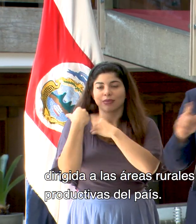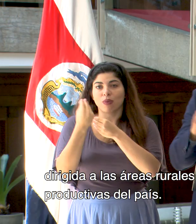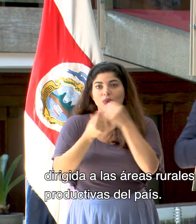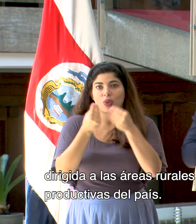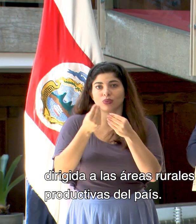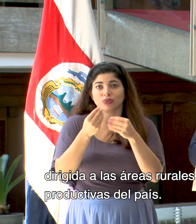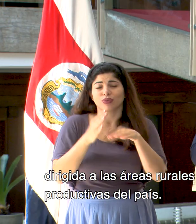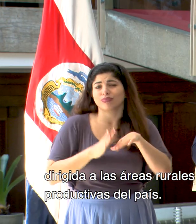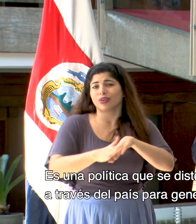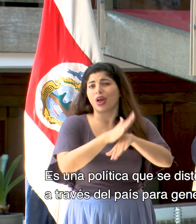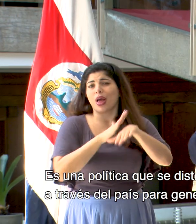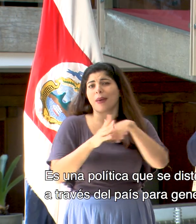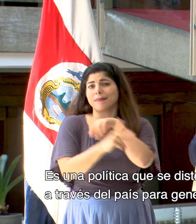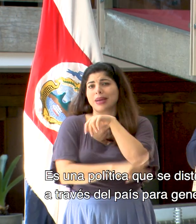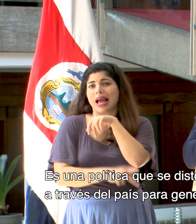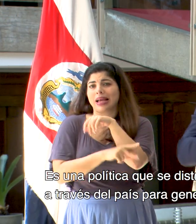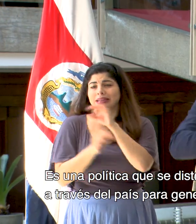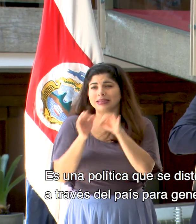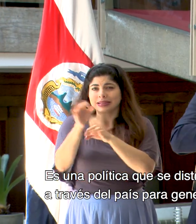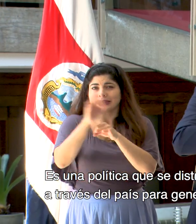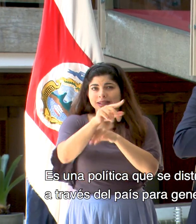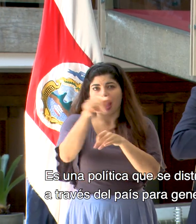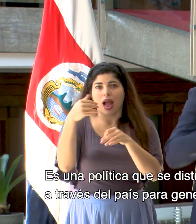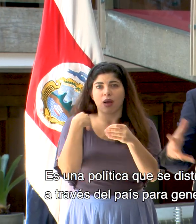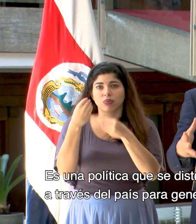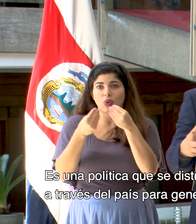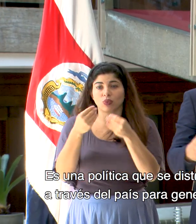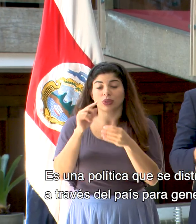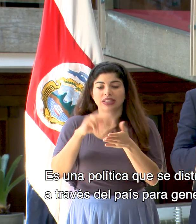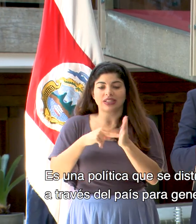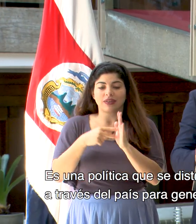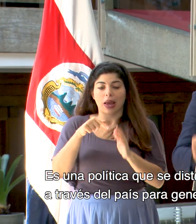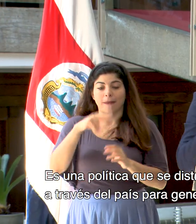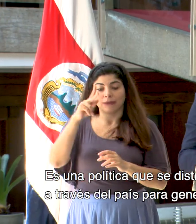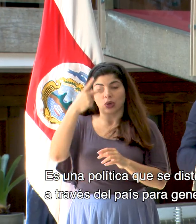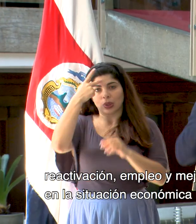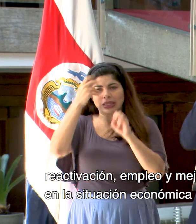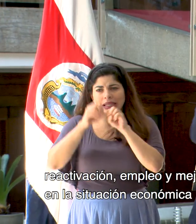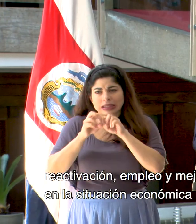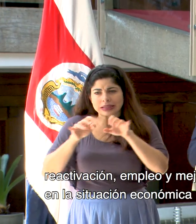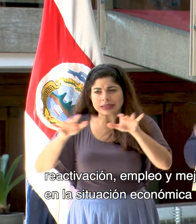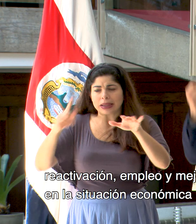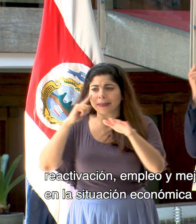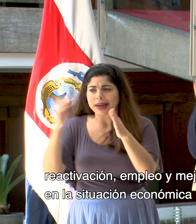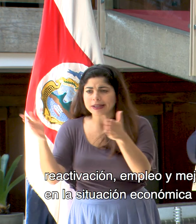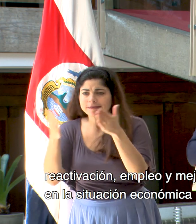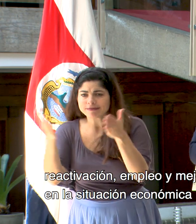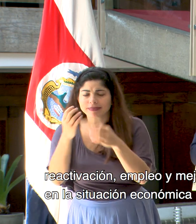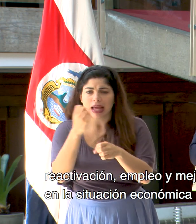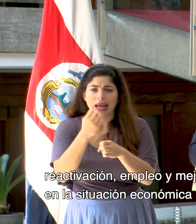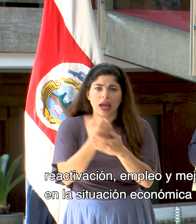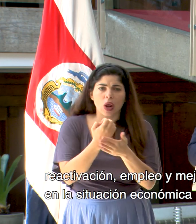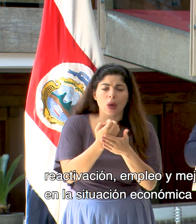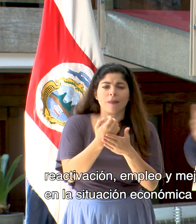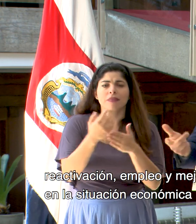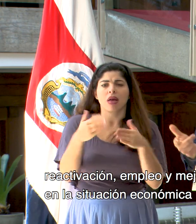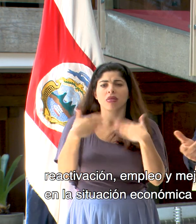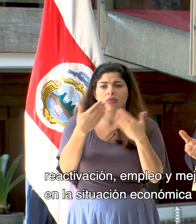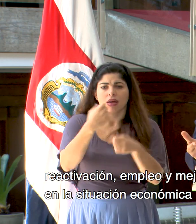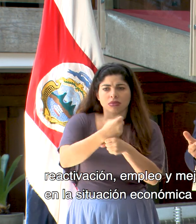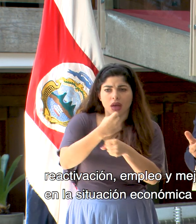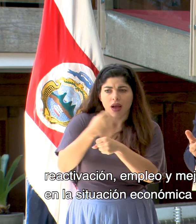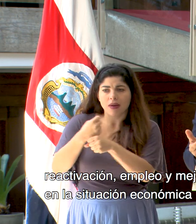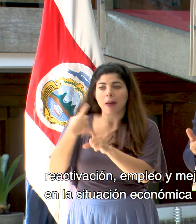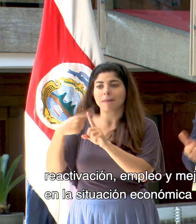en todo el país. Es una política que se distribuye a través del país para generar reactivación, empleo y